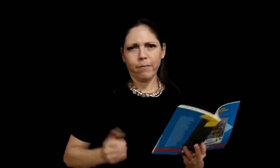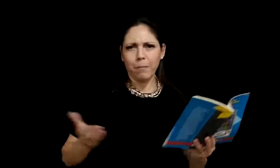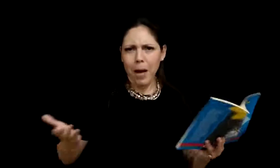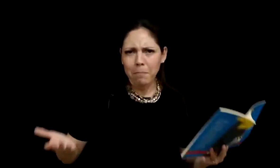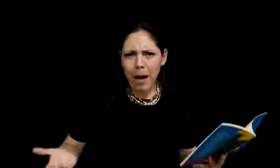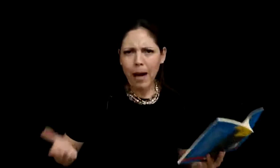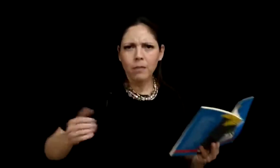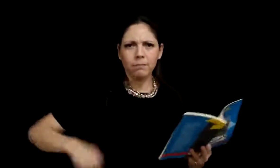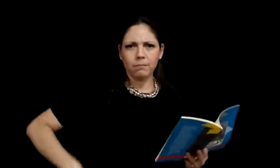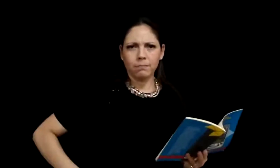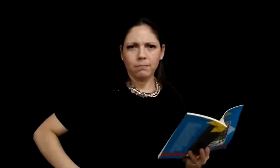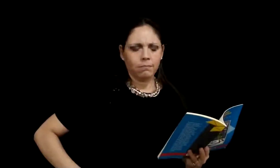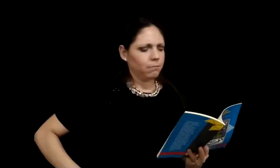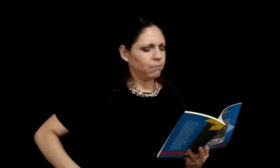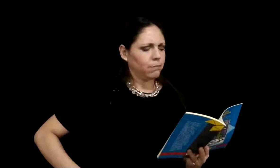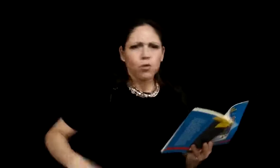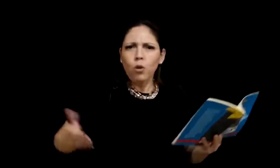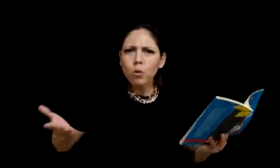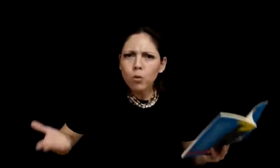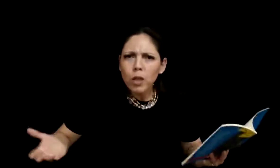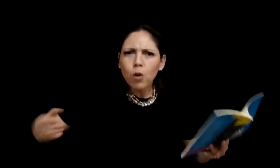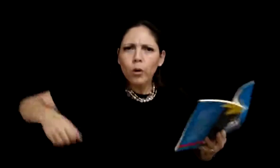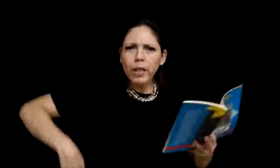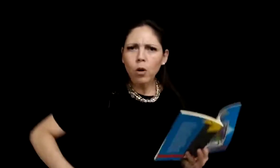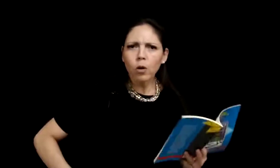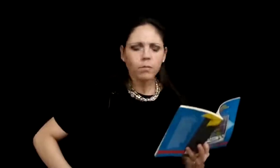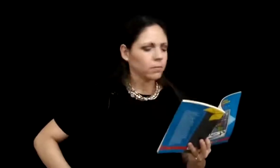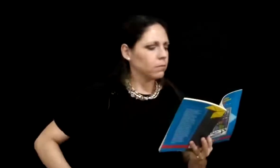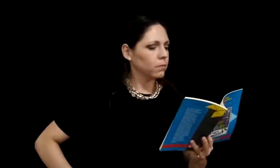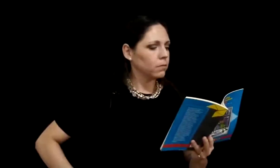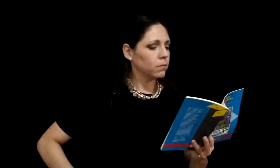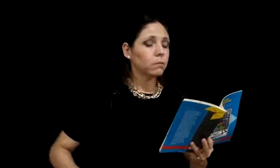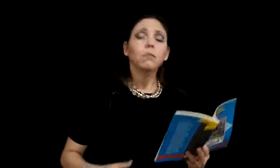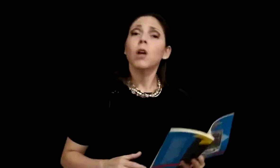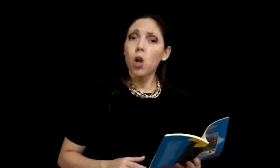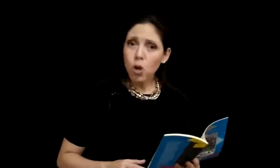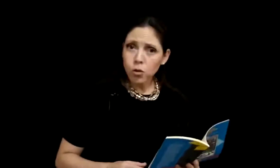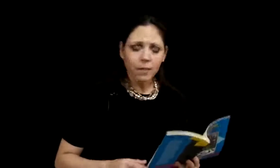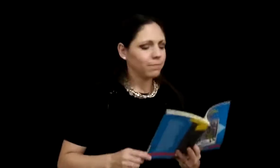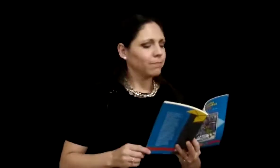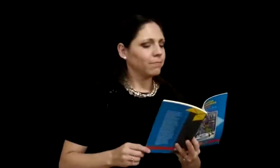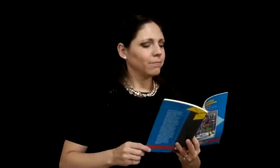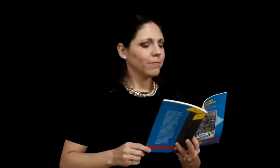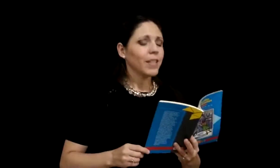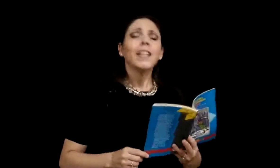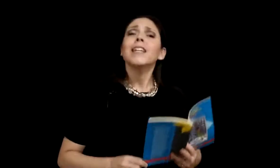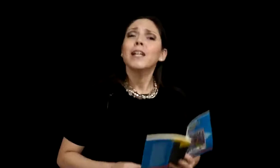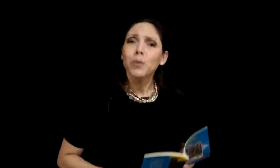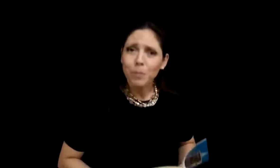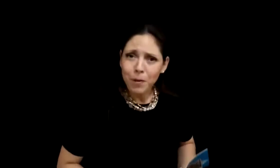Mamá, soy tu único hijo. Lo sé, y eso es